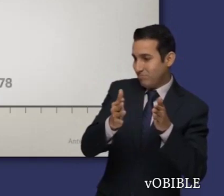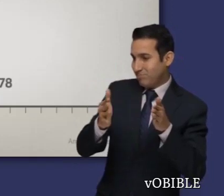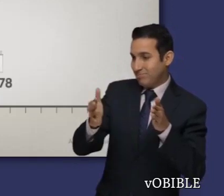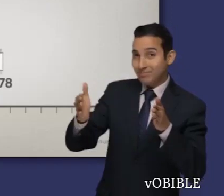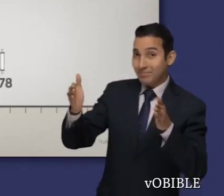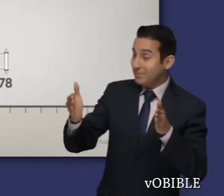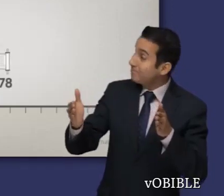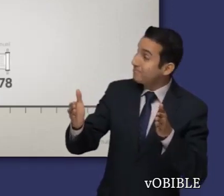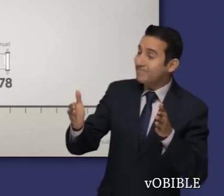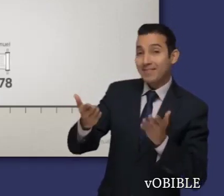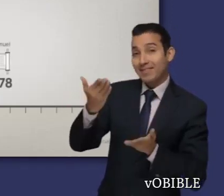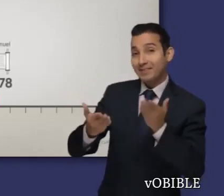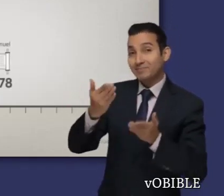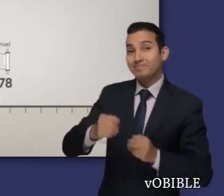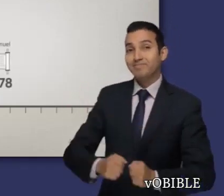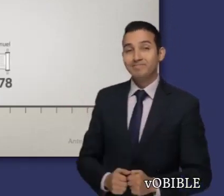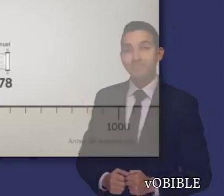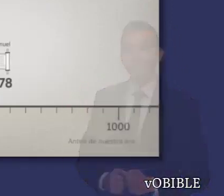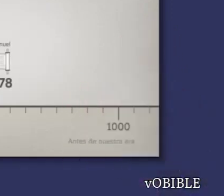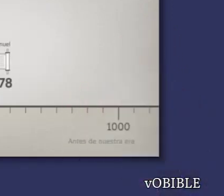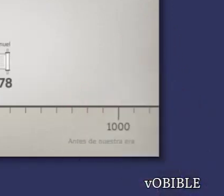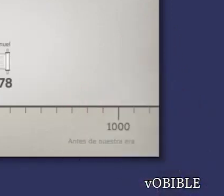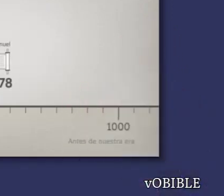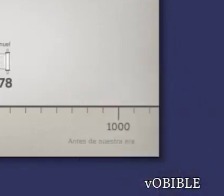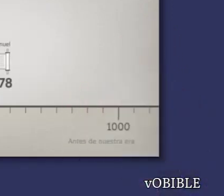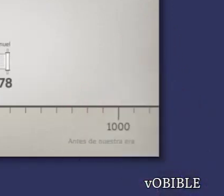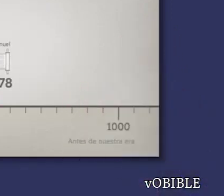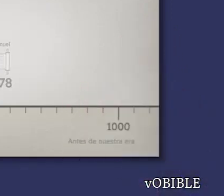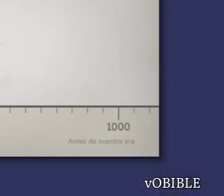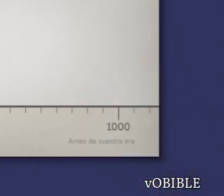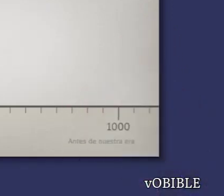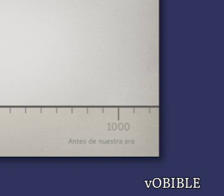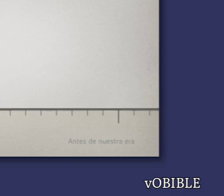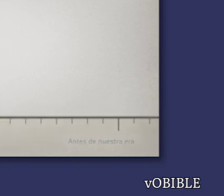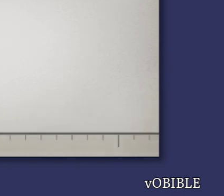al 1078 antes de nuestra era, cuando al parecer se completó el libro.